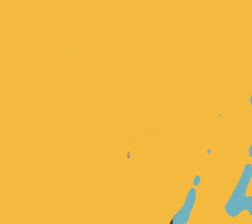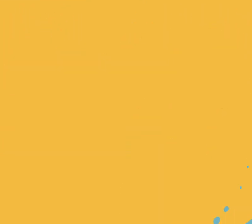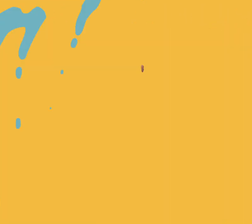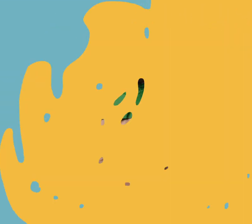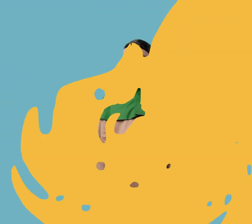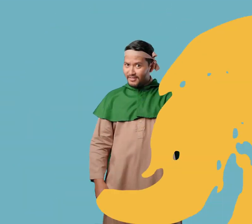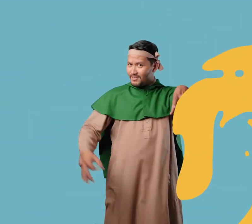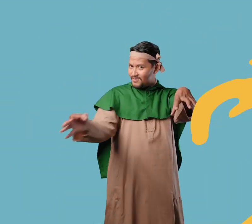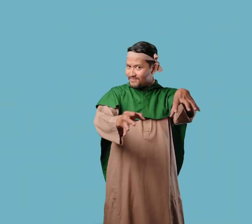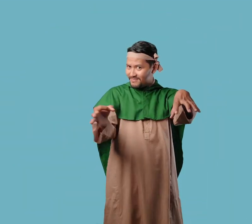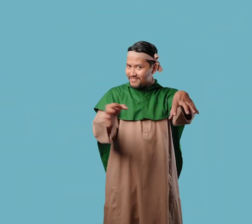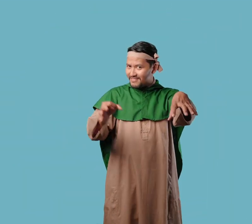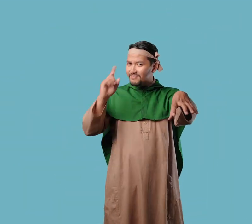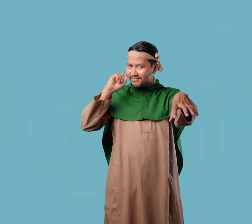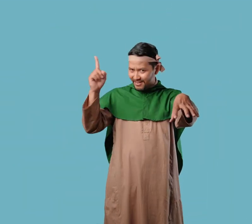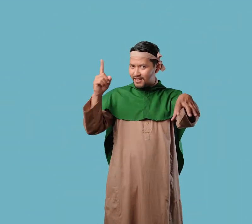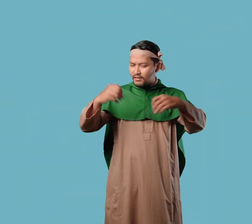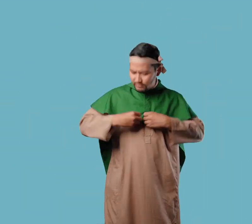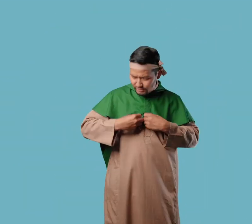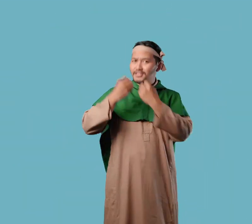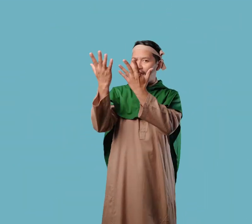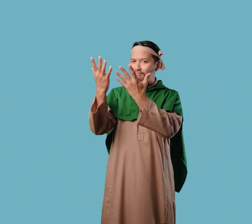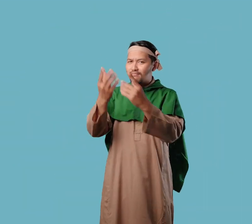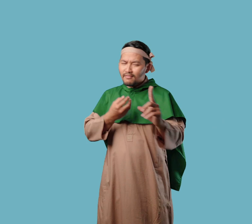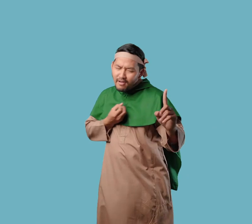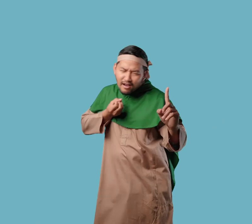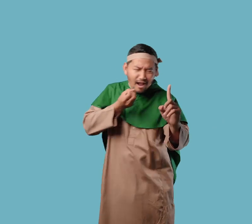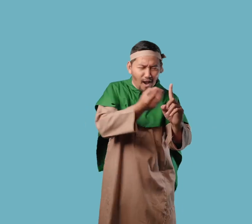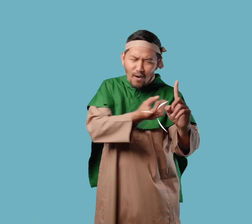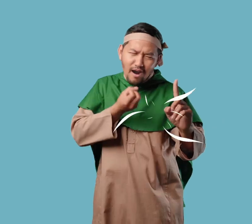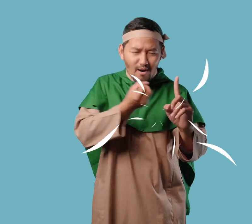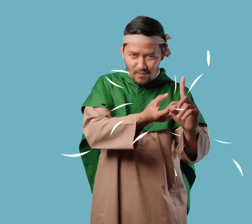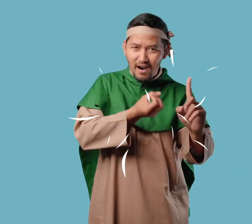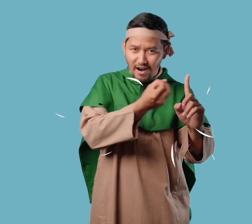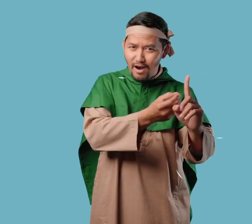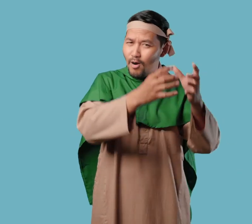Dari Madinah Nabi Muhammad makin meluaskan dakwah Islam